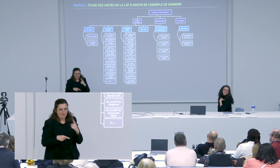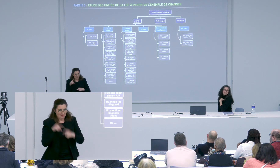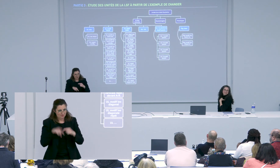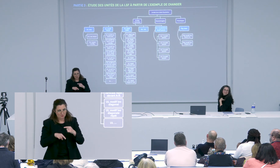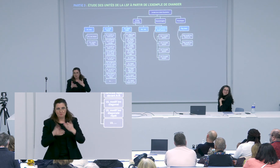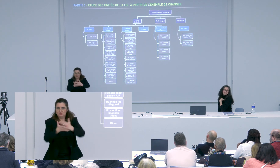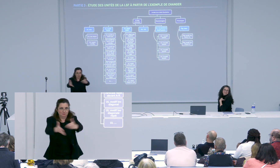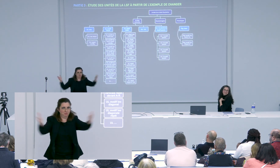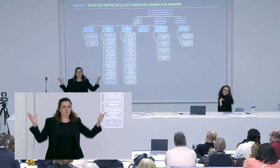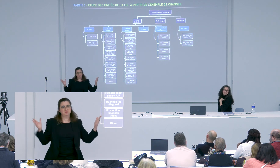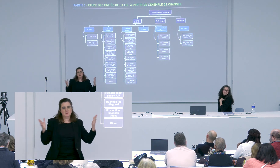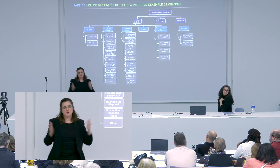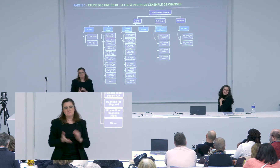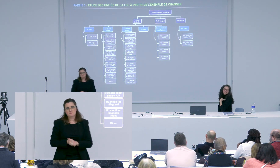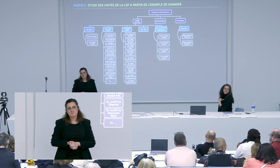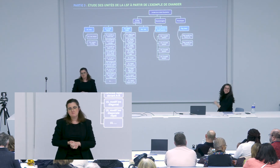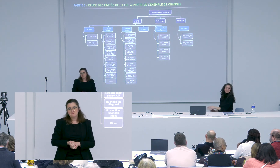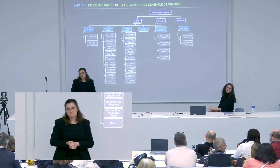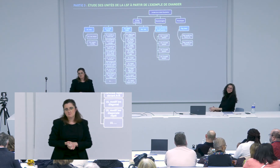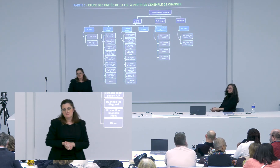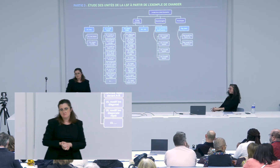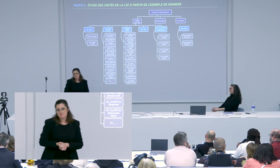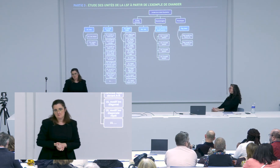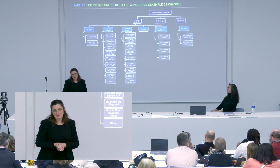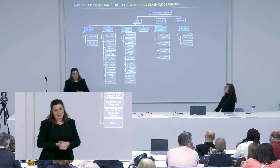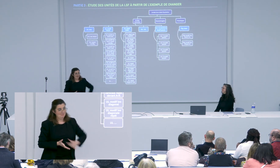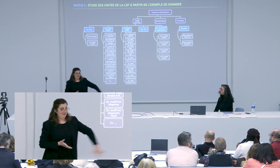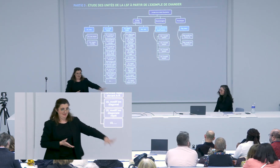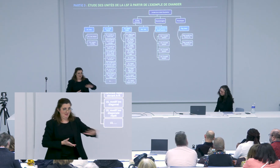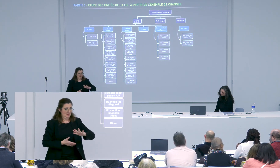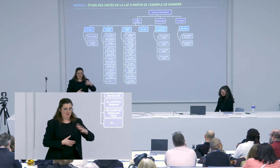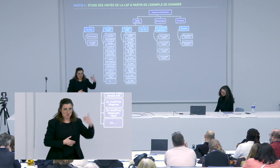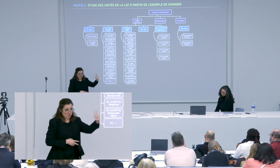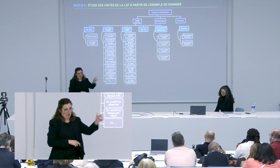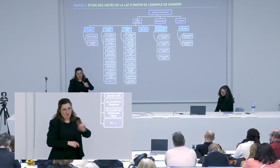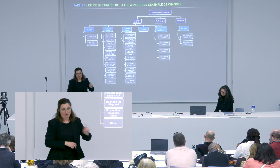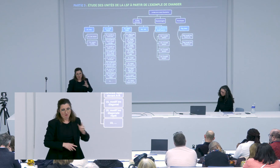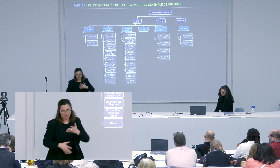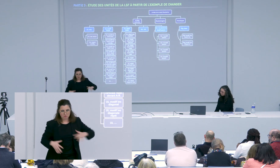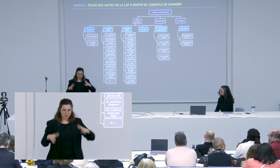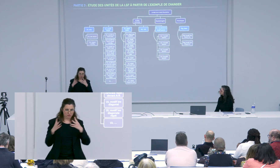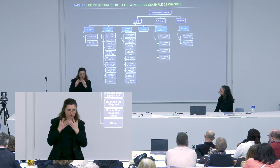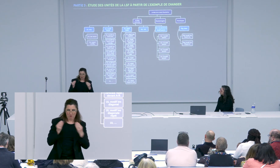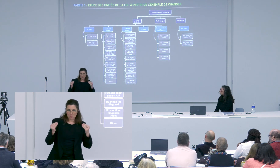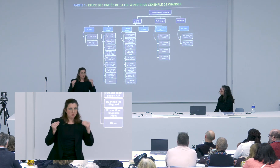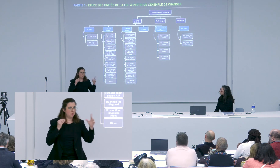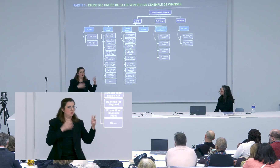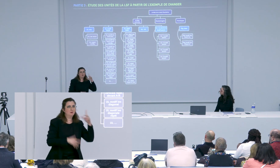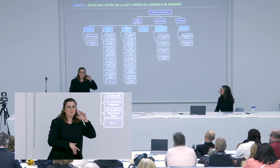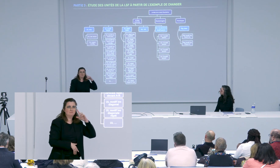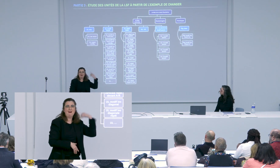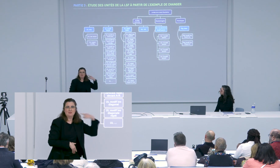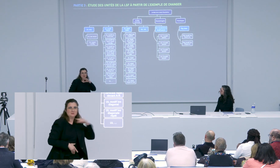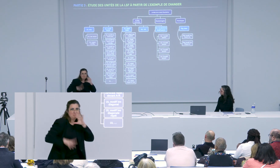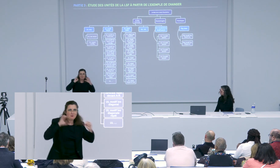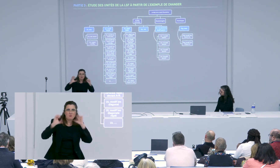forcément je remercie Bruno Mancel parce que c'est un cadeau qu'il nous fait à tous par ses productions en langue des signes mais ce n'est pas le